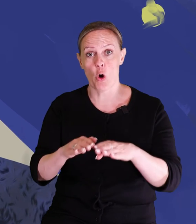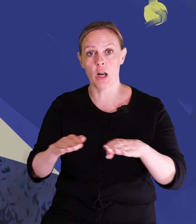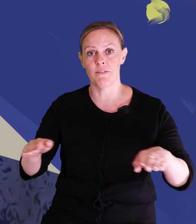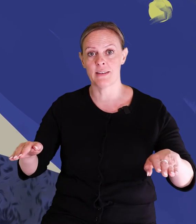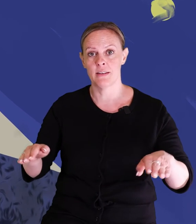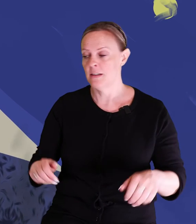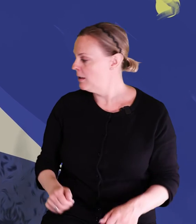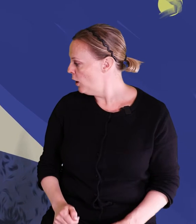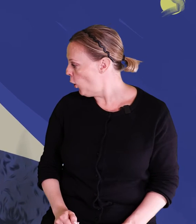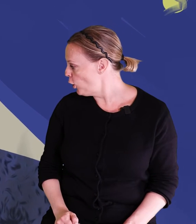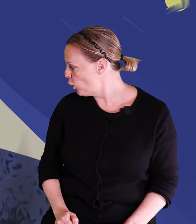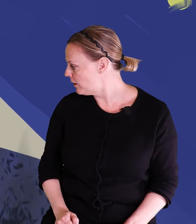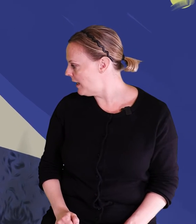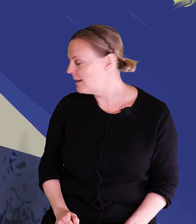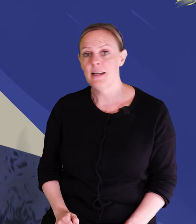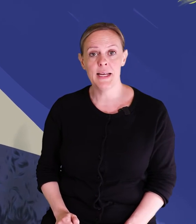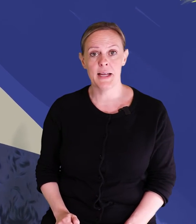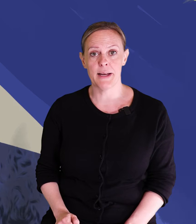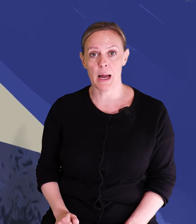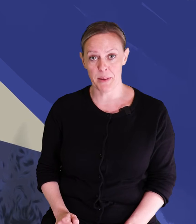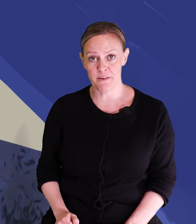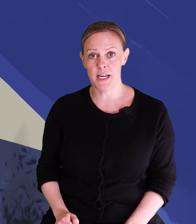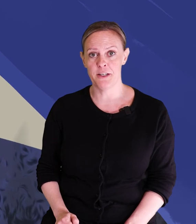golvet. Och locket ligger där bredvid.